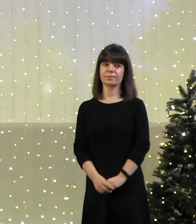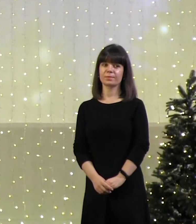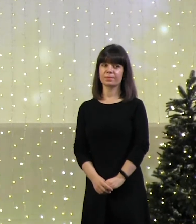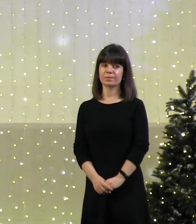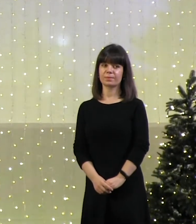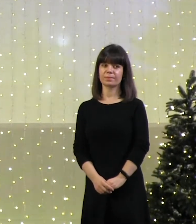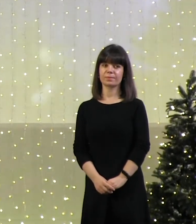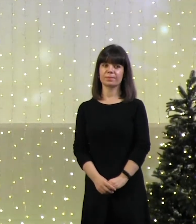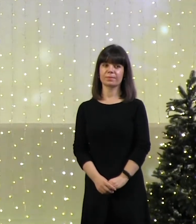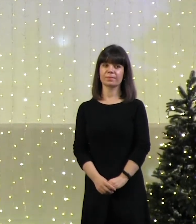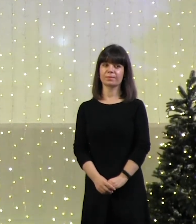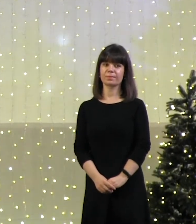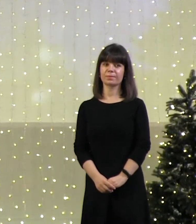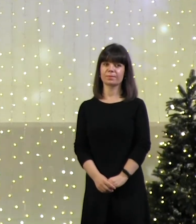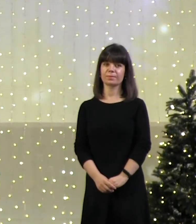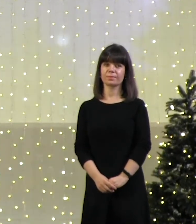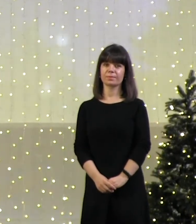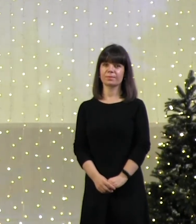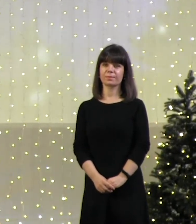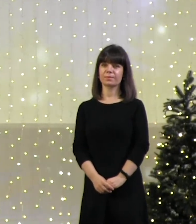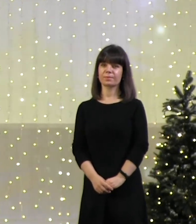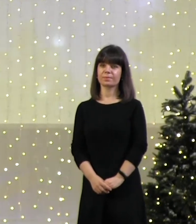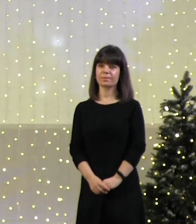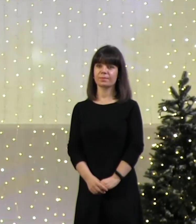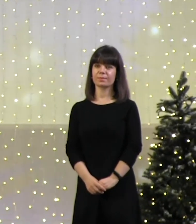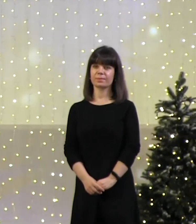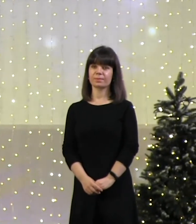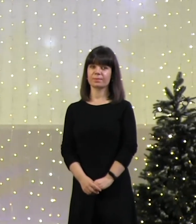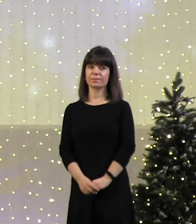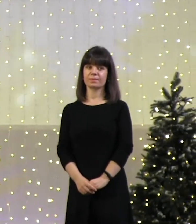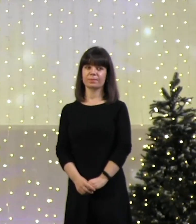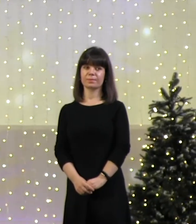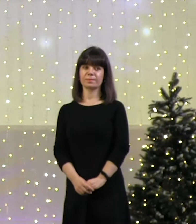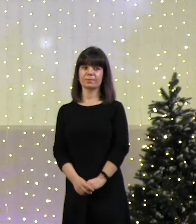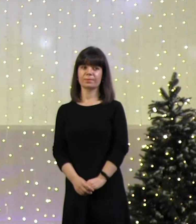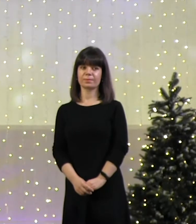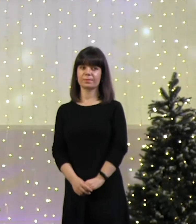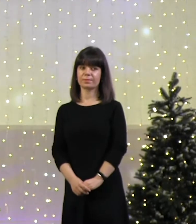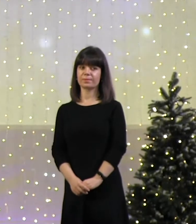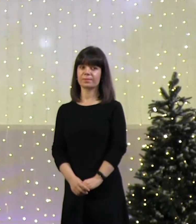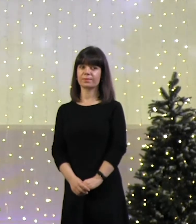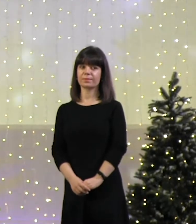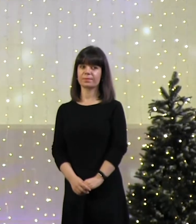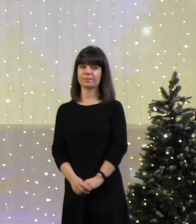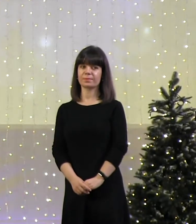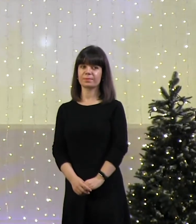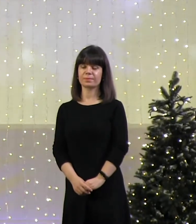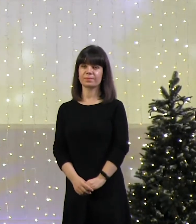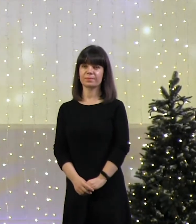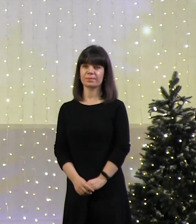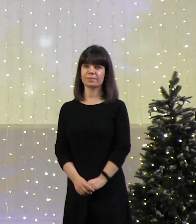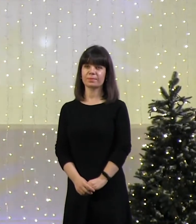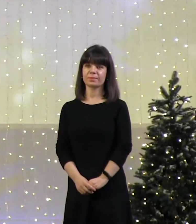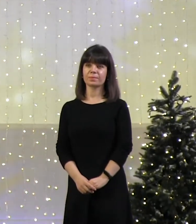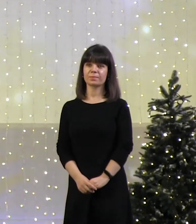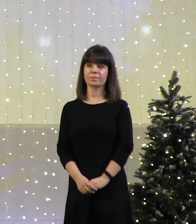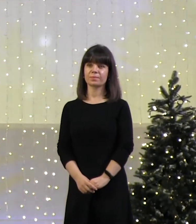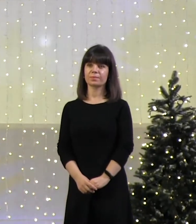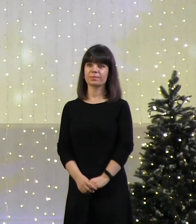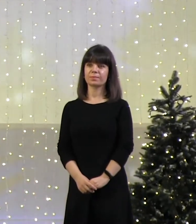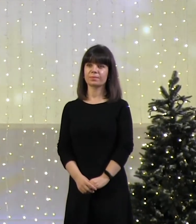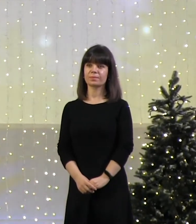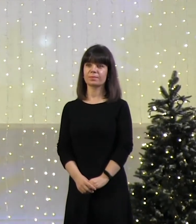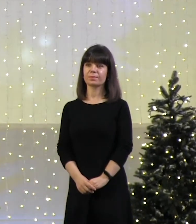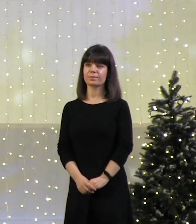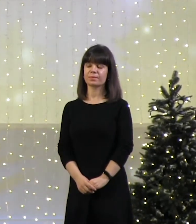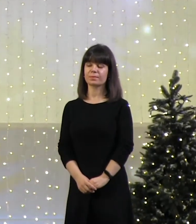церковь, такой некоторый шаг по отношению к глухим людям. И мы посмотрим, с